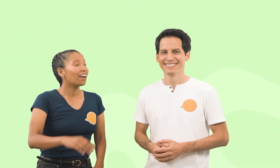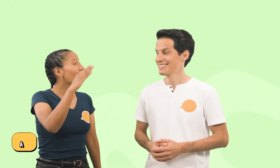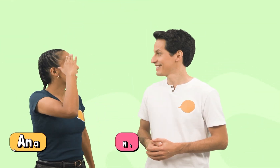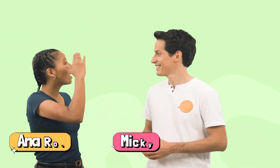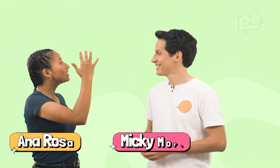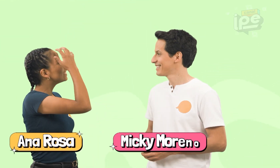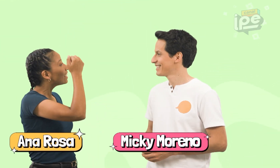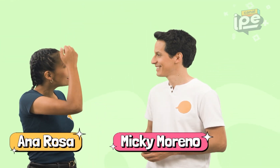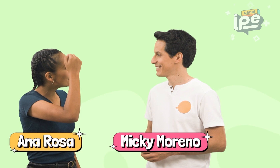Hola, Miki.